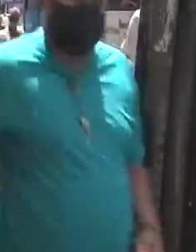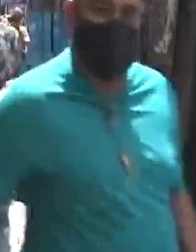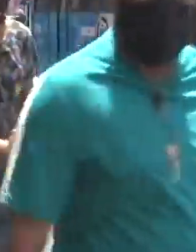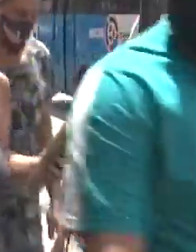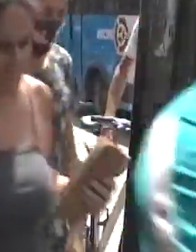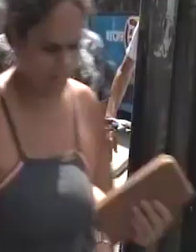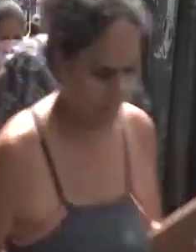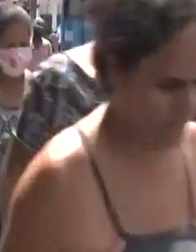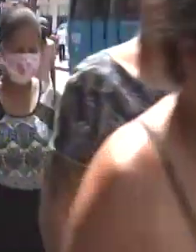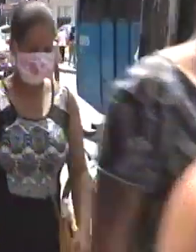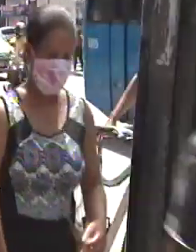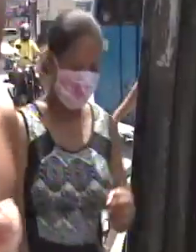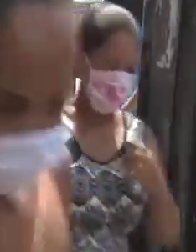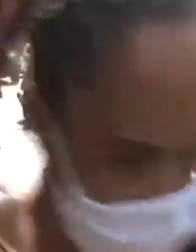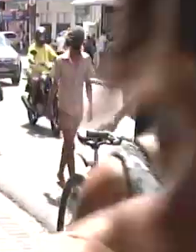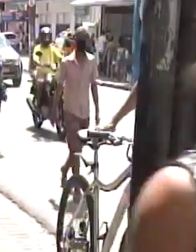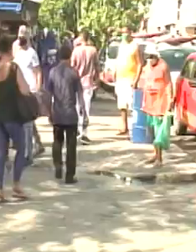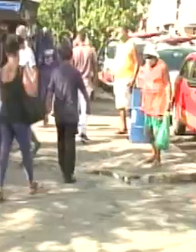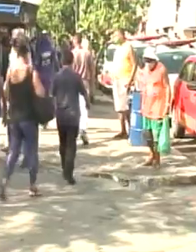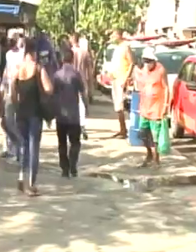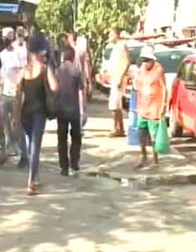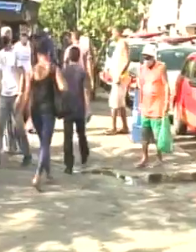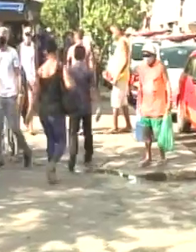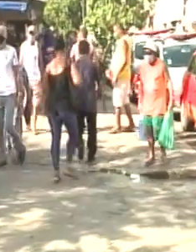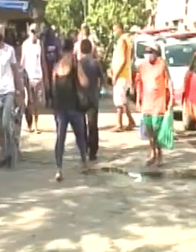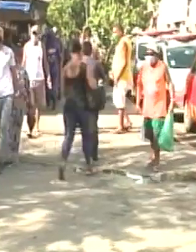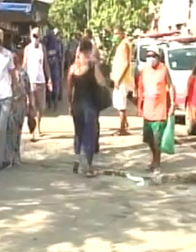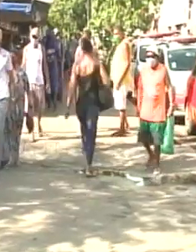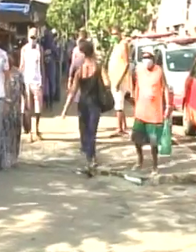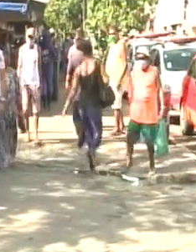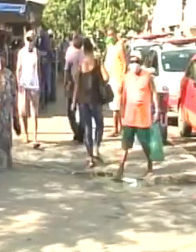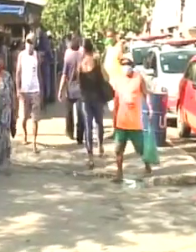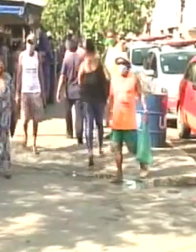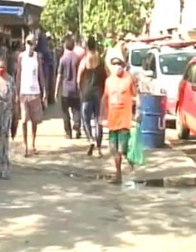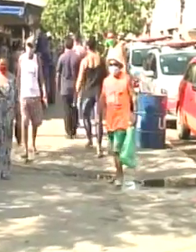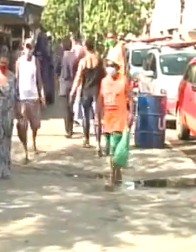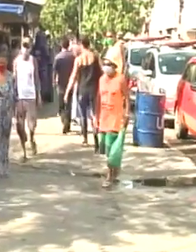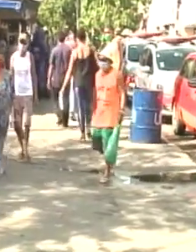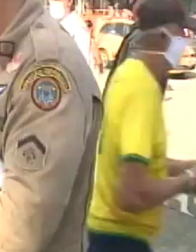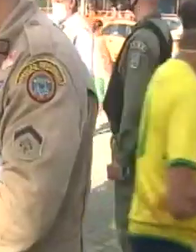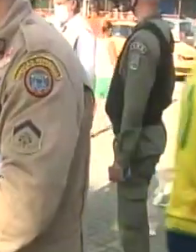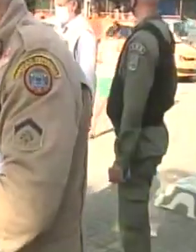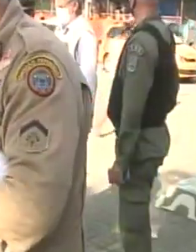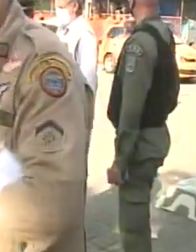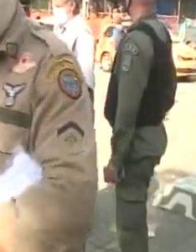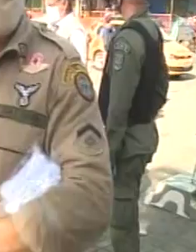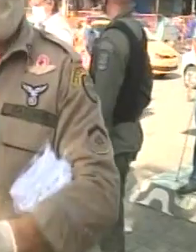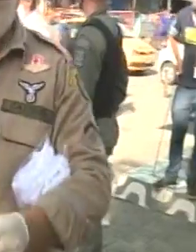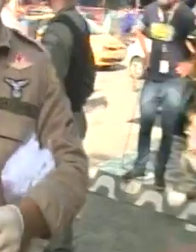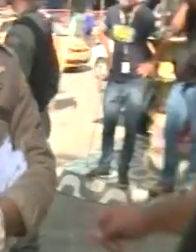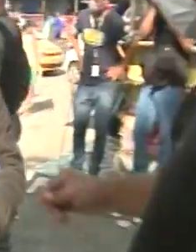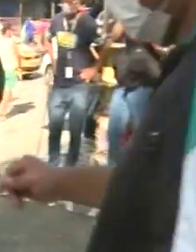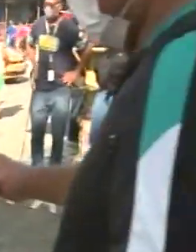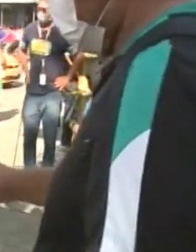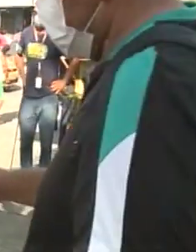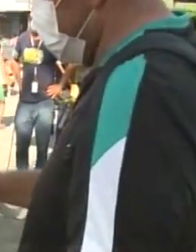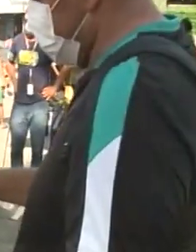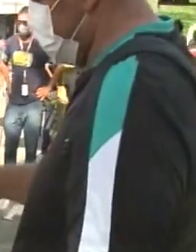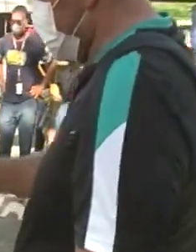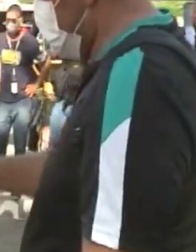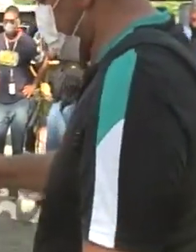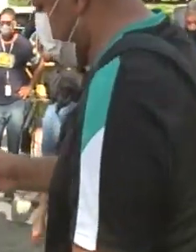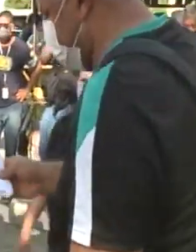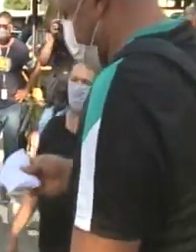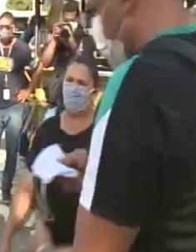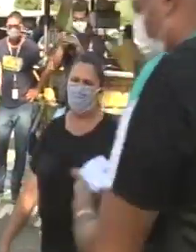31 de maio. Segundo o prefeito, essa decisão, num período tão crítico, é extremamente necessária